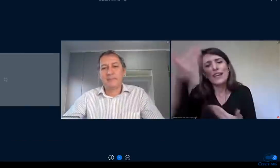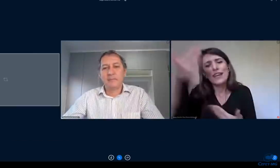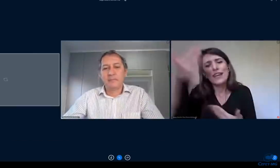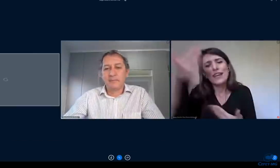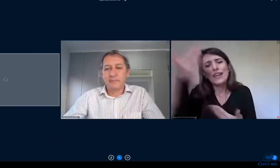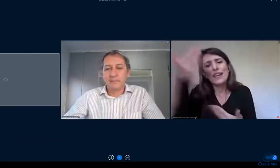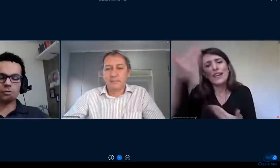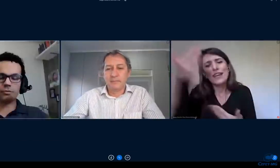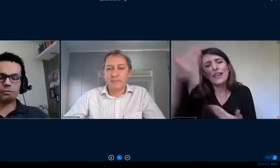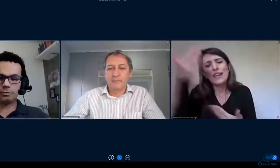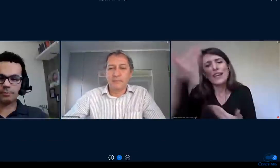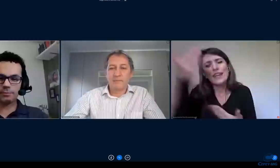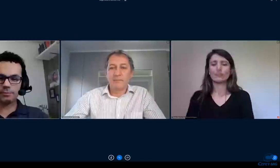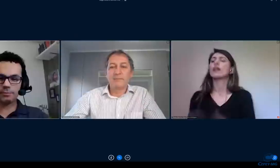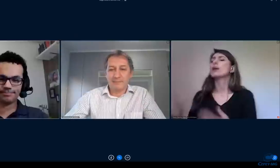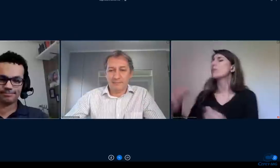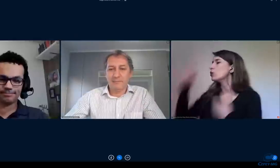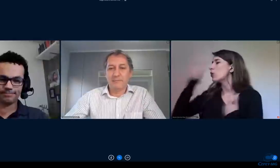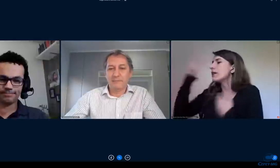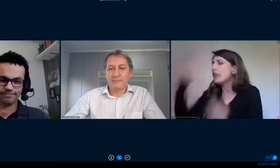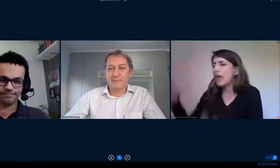obrigado professor Flávio